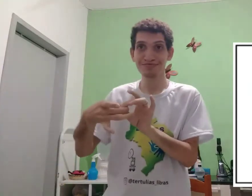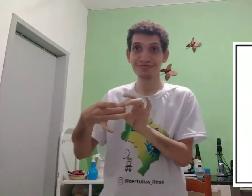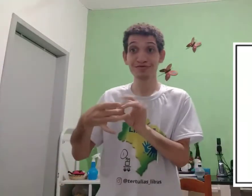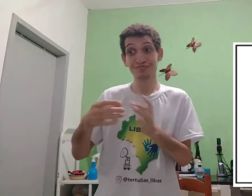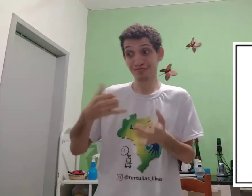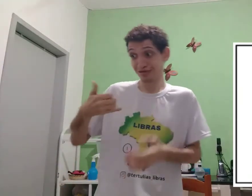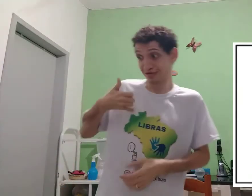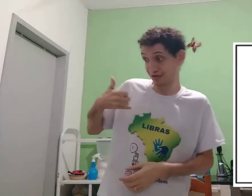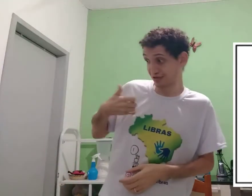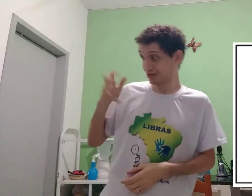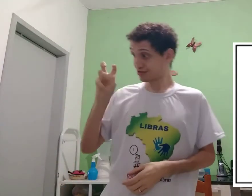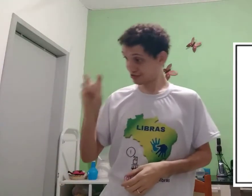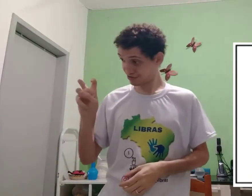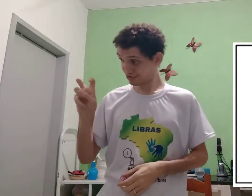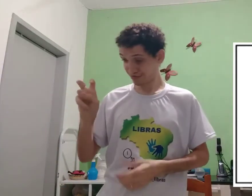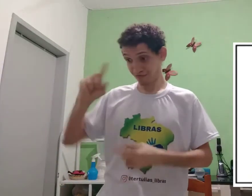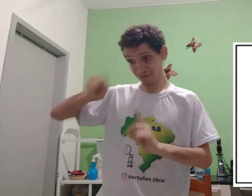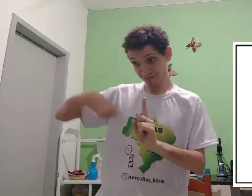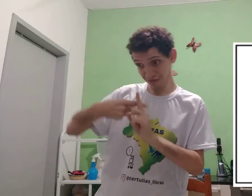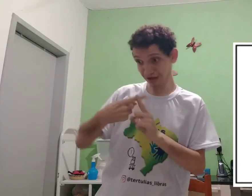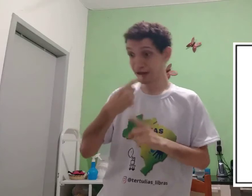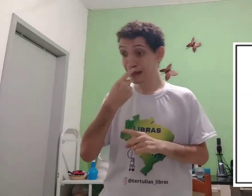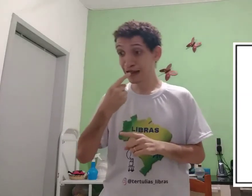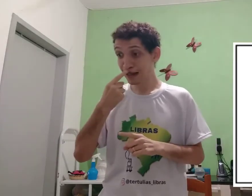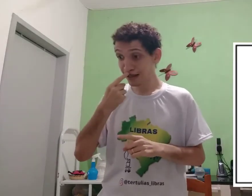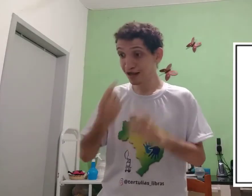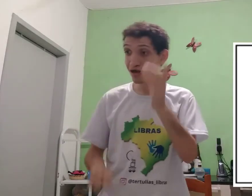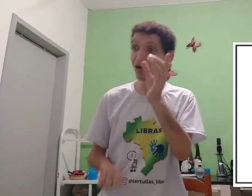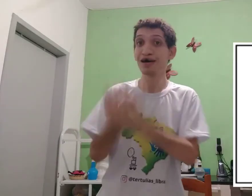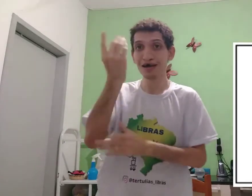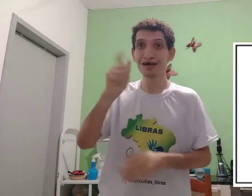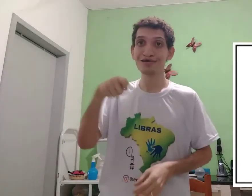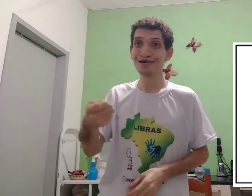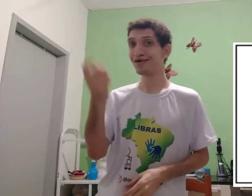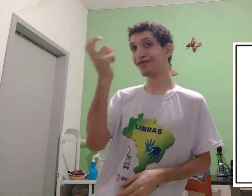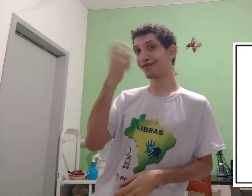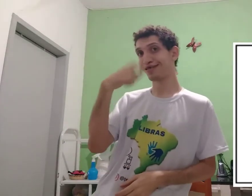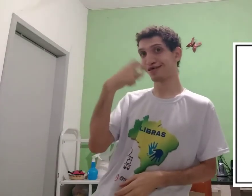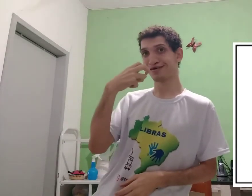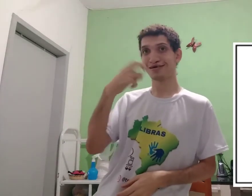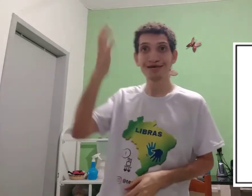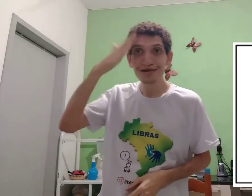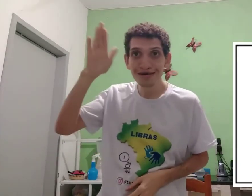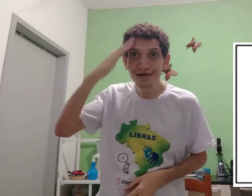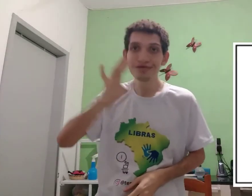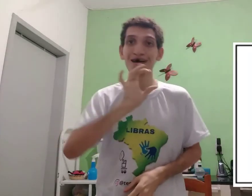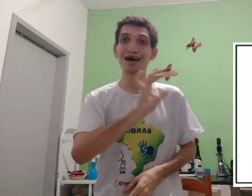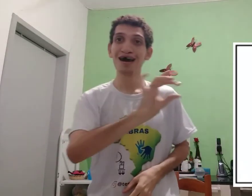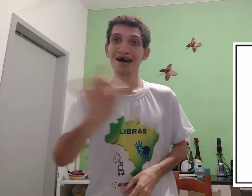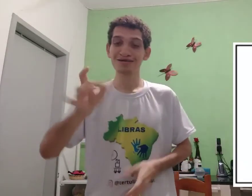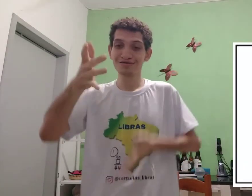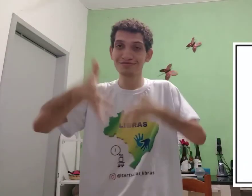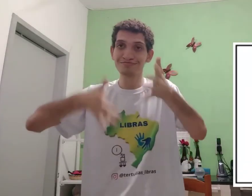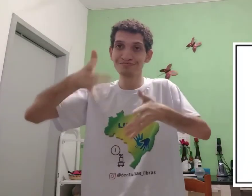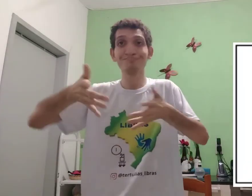esse dedo combina com cicatriz. E dar I5, mais a 3. Criou sinal este. Entendeu?